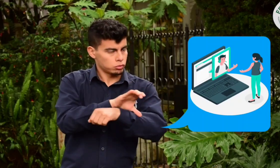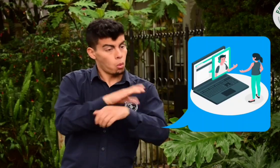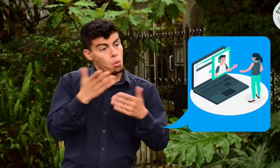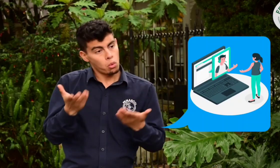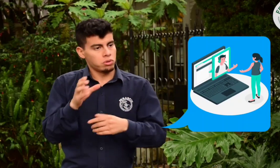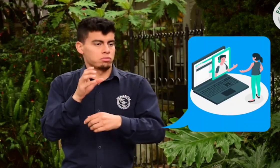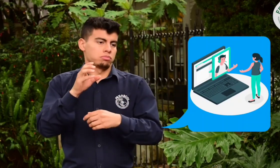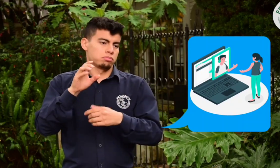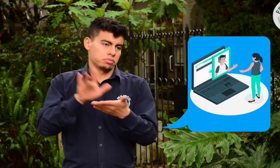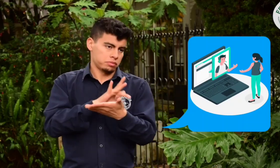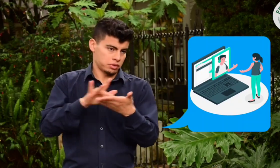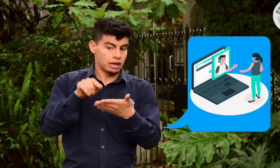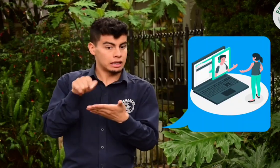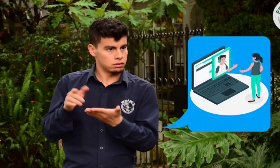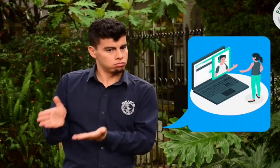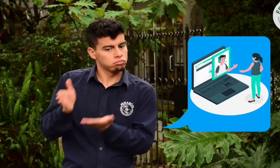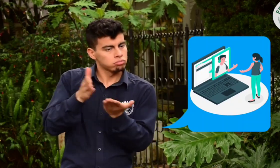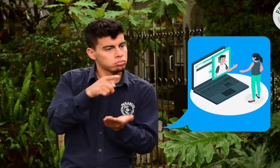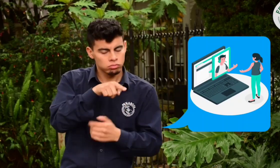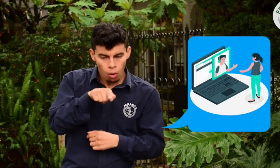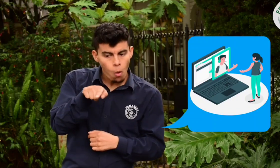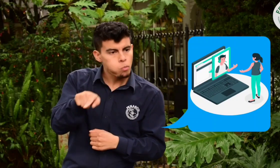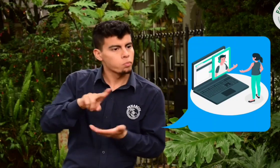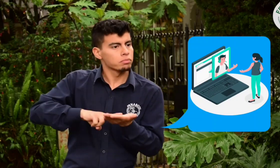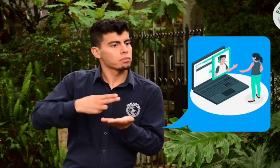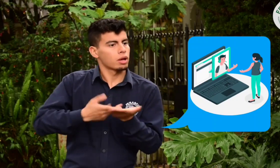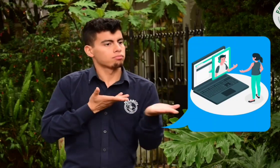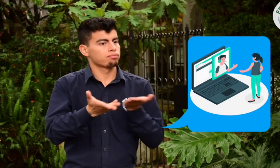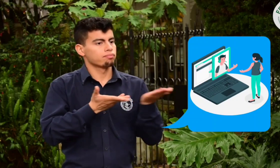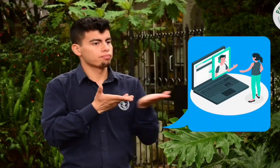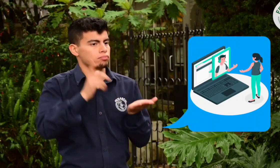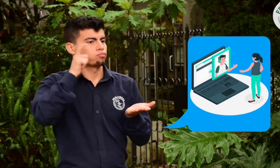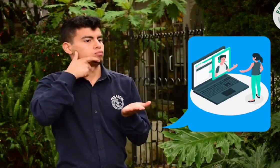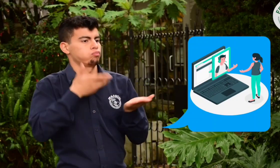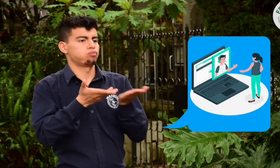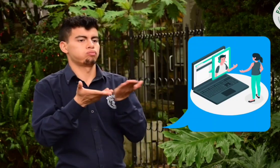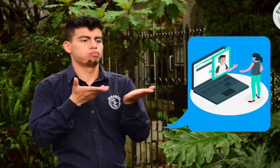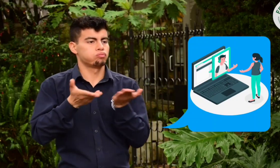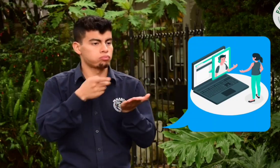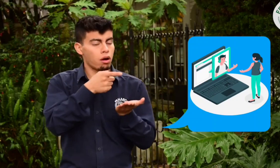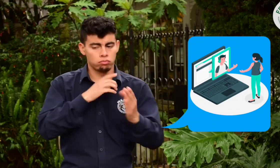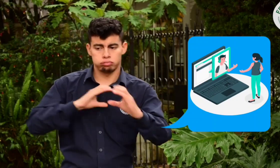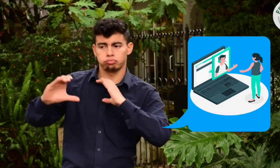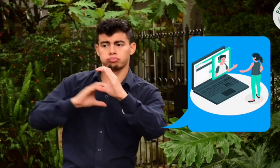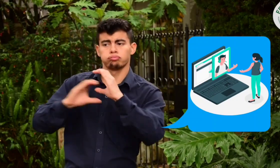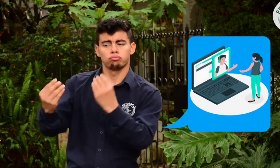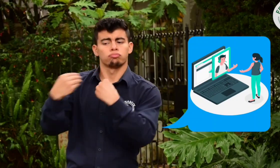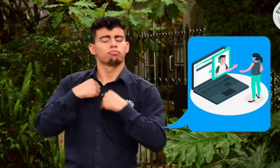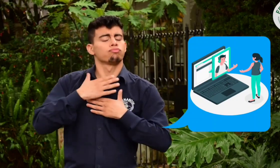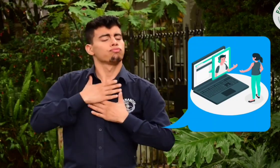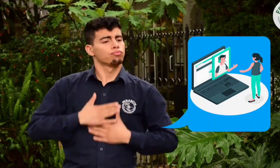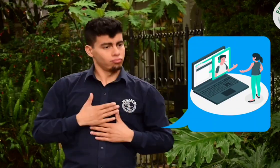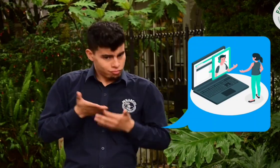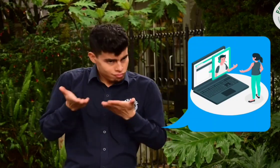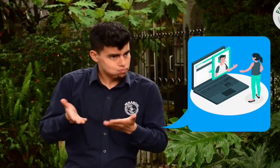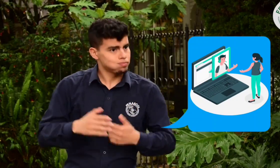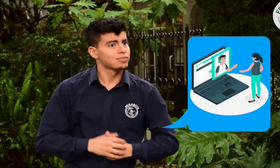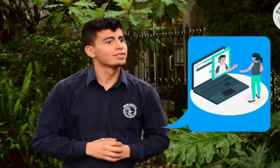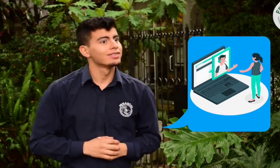SERVIR, ellos proveerán un portátil o tablet y allí podrás ver la persona que prestará el servicio de interpretación y así podrás comunicarte sin